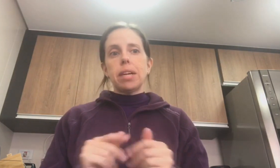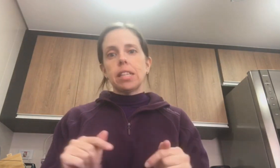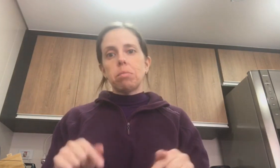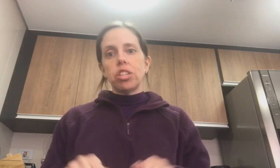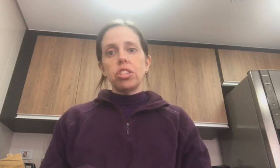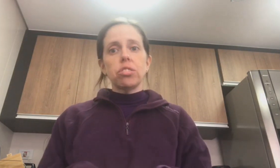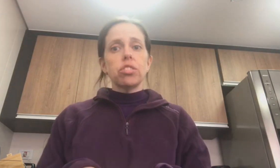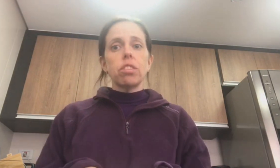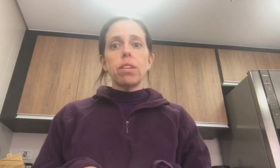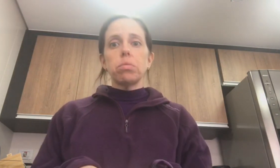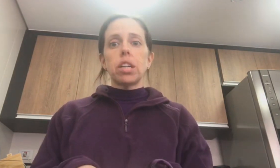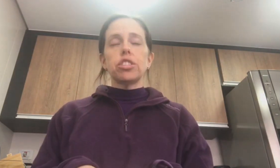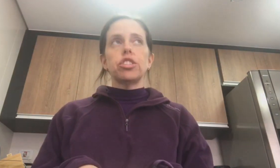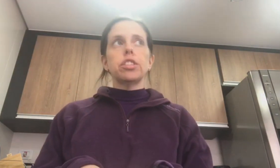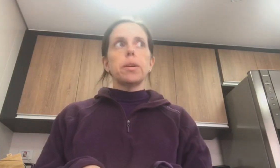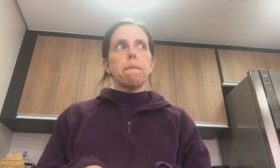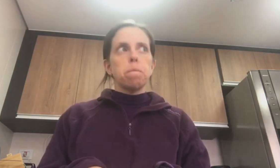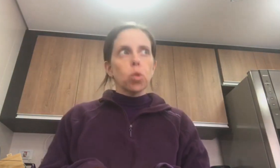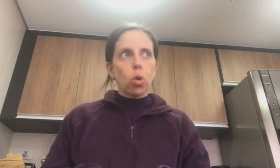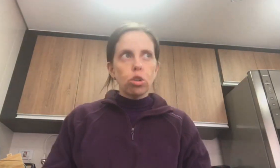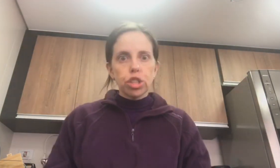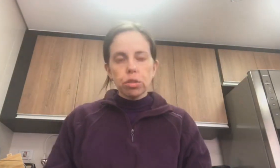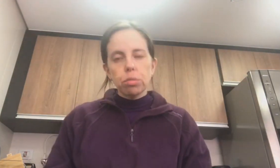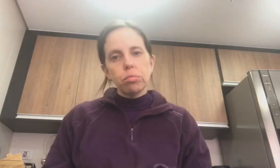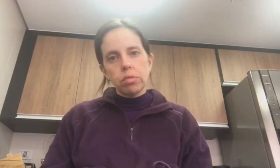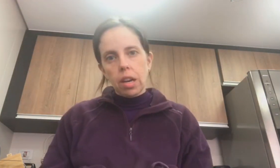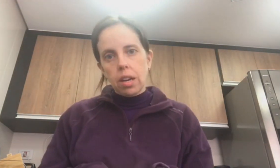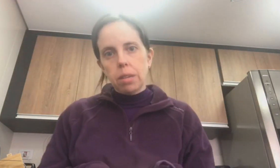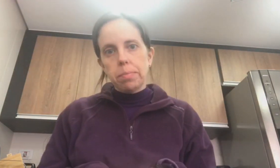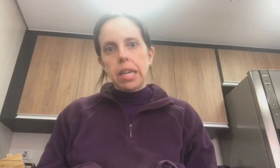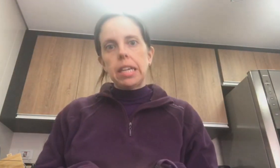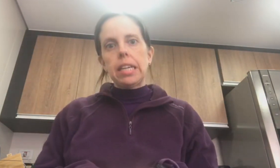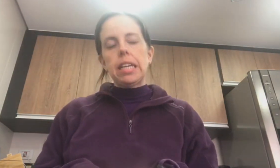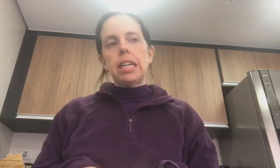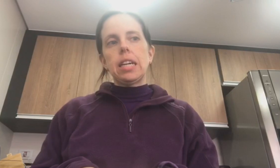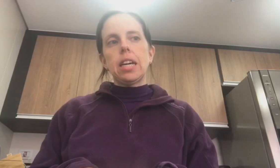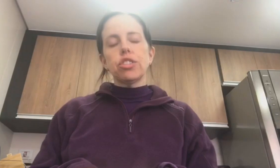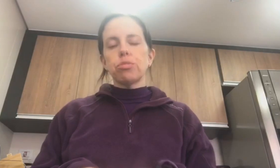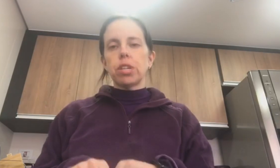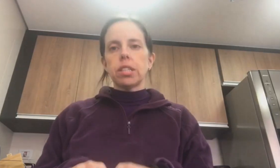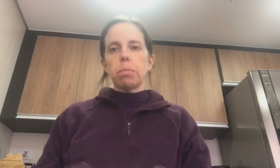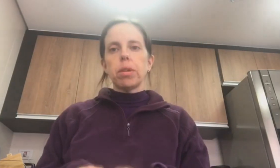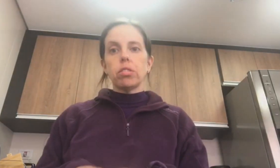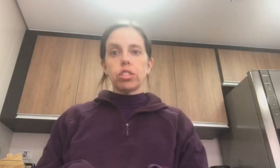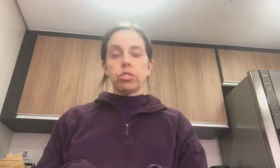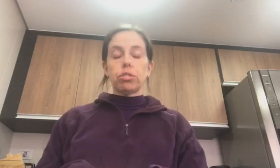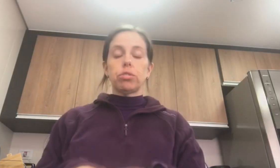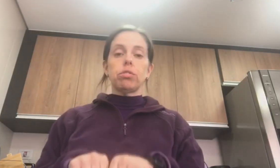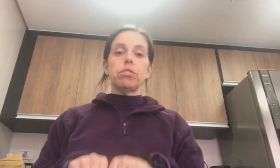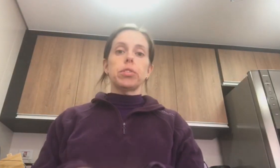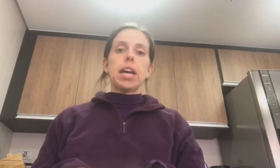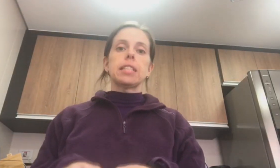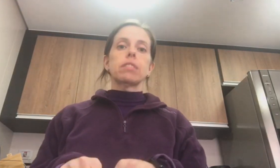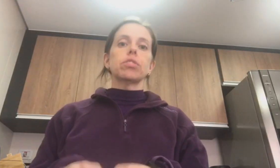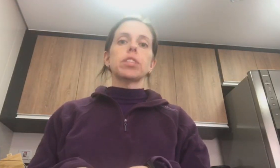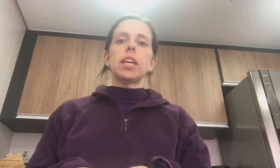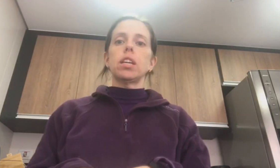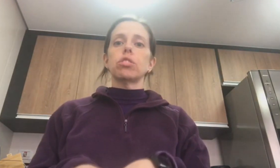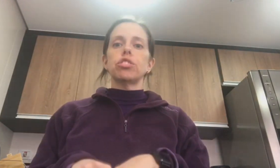basicamente isso. A não vai mudar... A gente cogitou mudar pra... A gente mora em São Paulo. gente cogitou ver a casa, o terreno. A gente